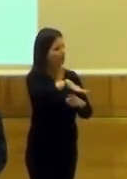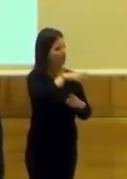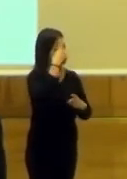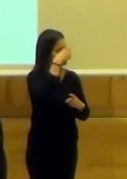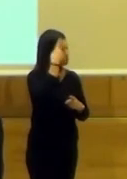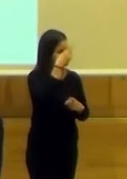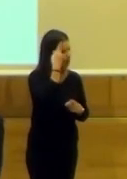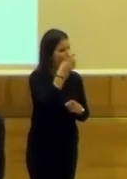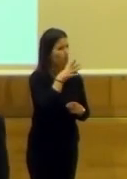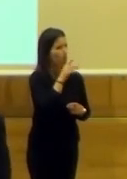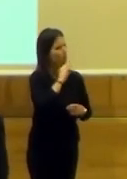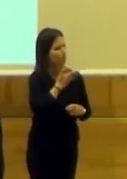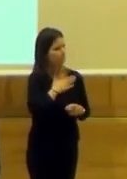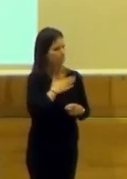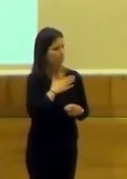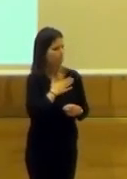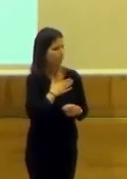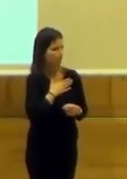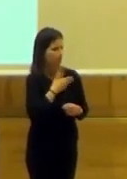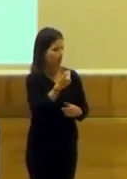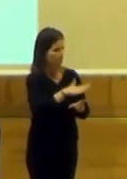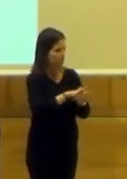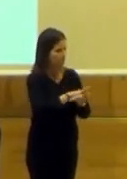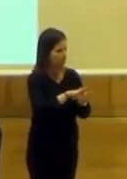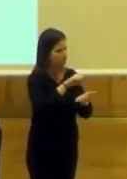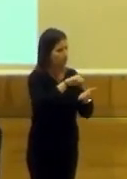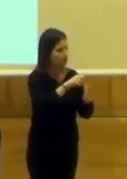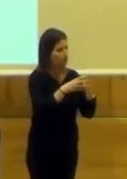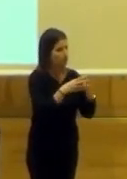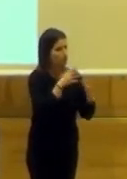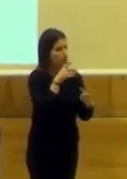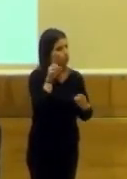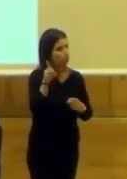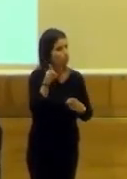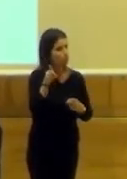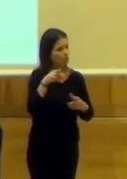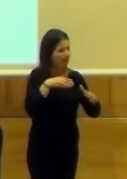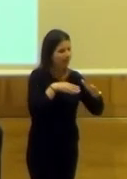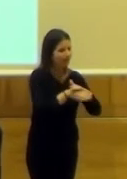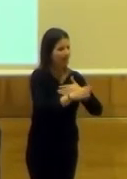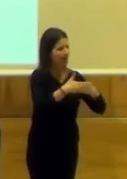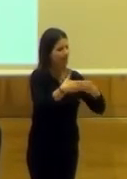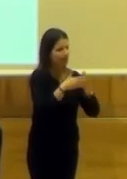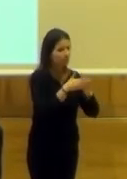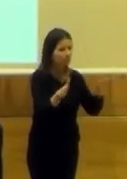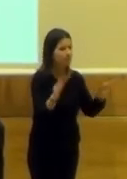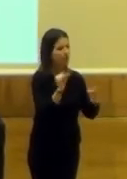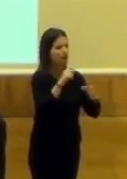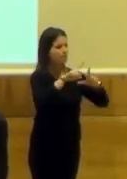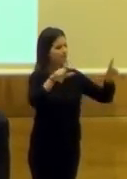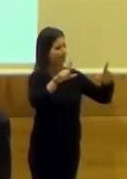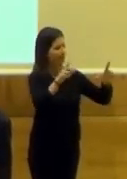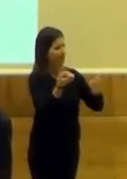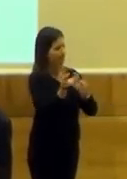además de lo que es, que es un bien patrimonial esencial de la ciudad de Granada, pero que desde el propio zaguán de entrada, a través de esta batalla informativa, esto